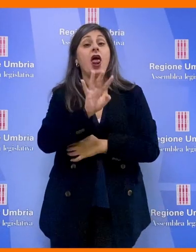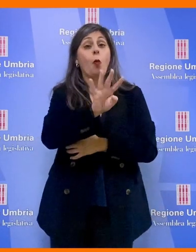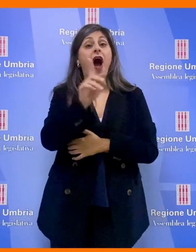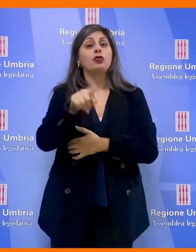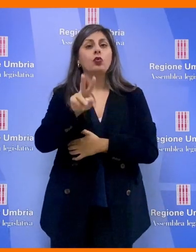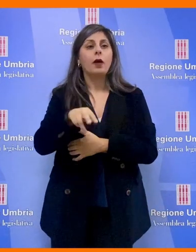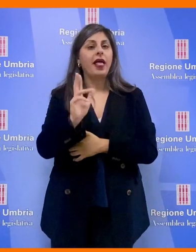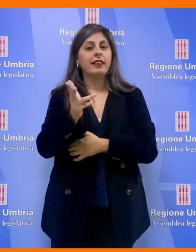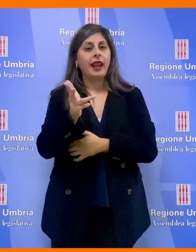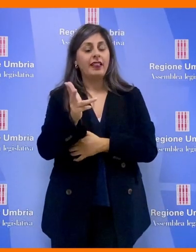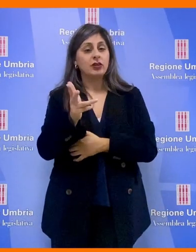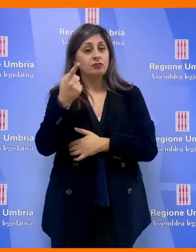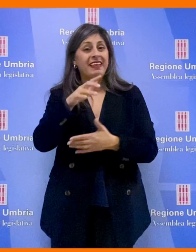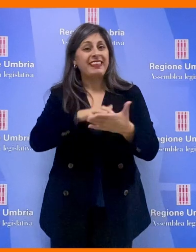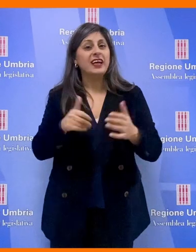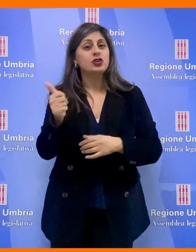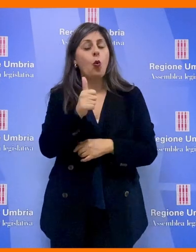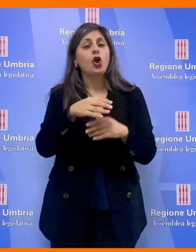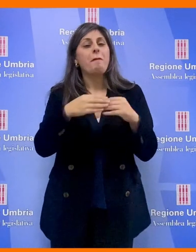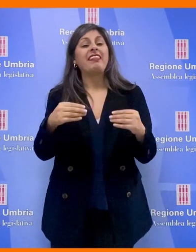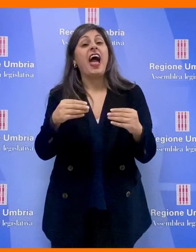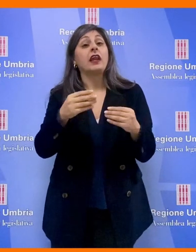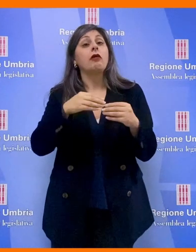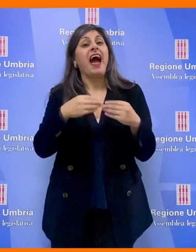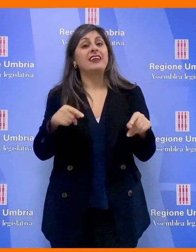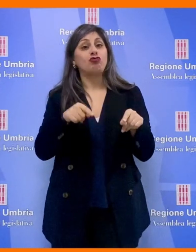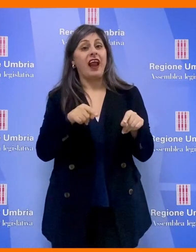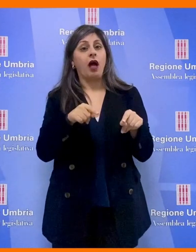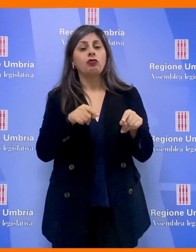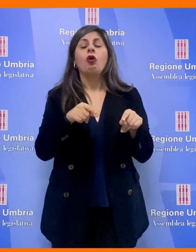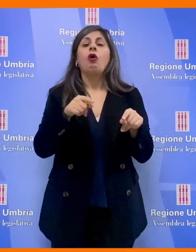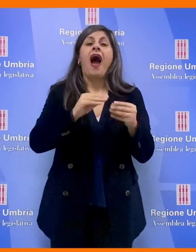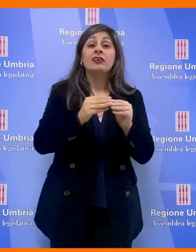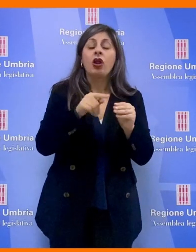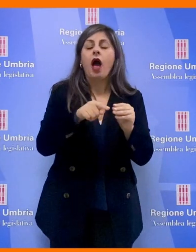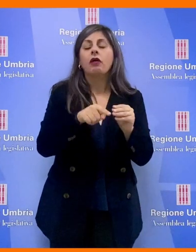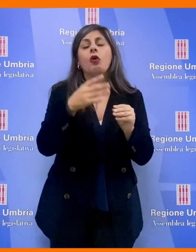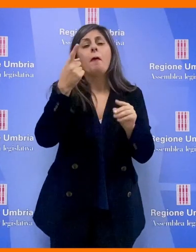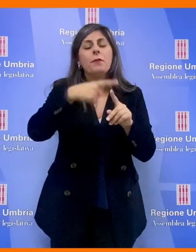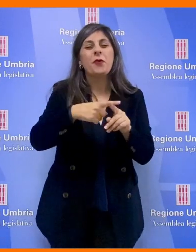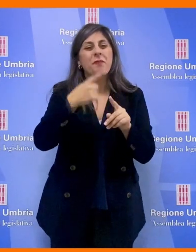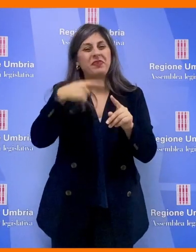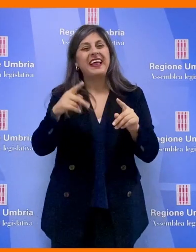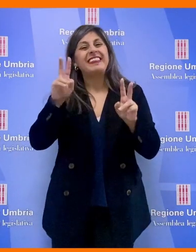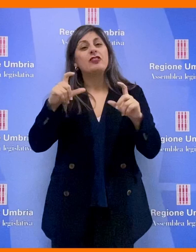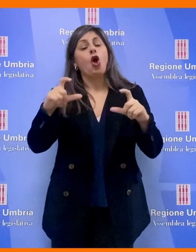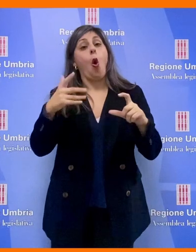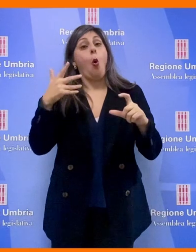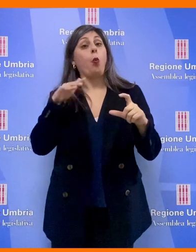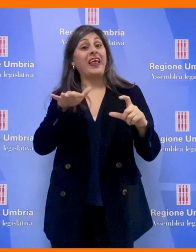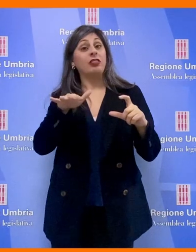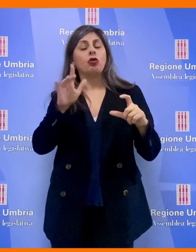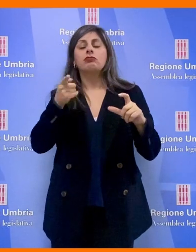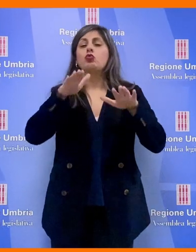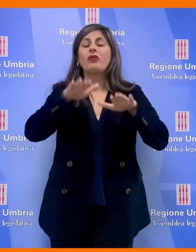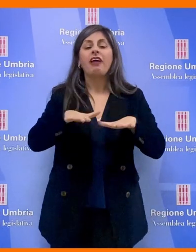4 del 2013, ovvero il testo unico in materia di artigianato e nello specifico quanto previsto nel titolo quinto la